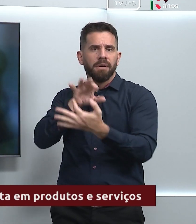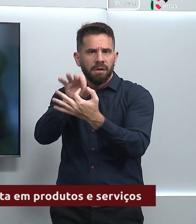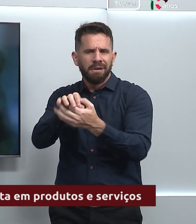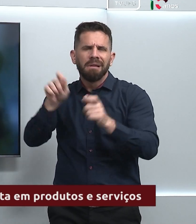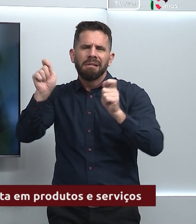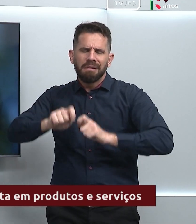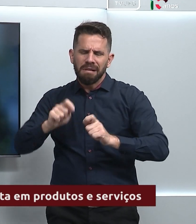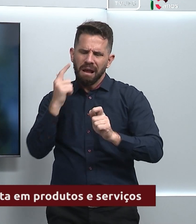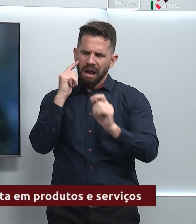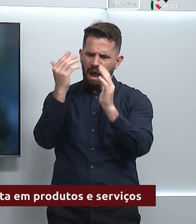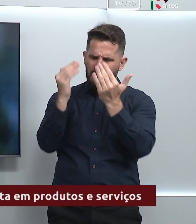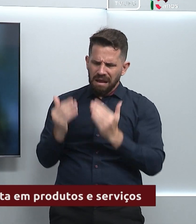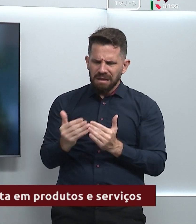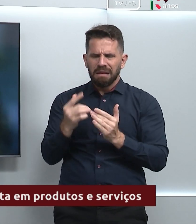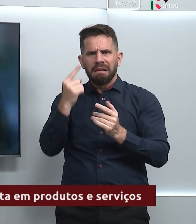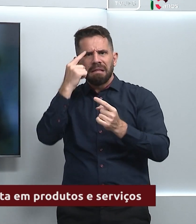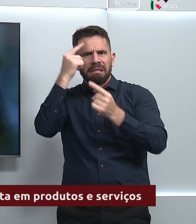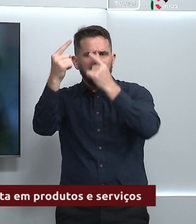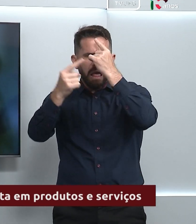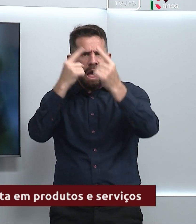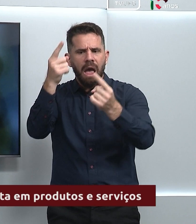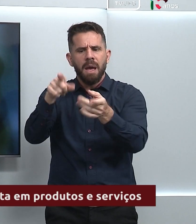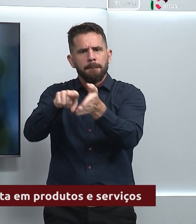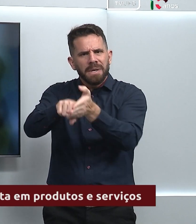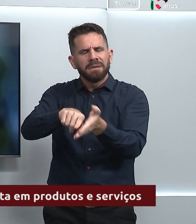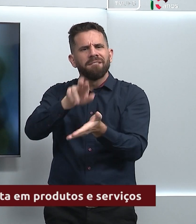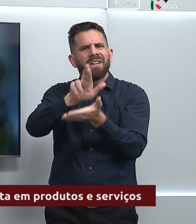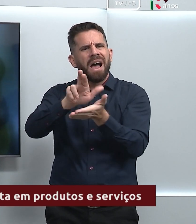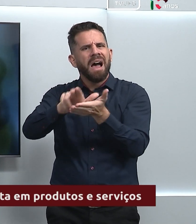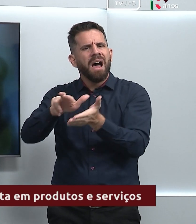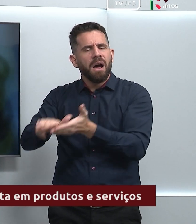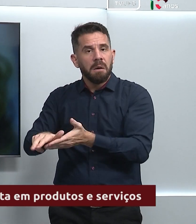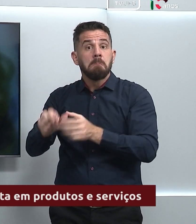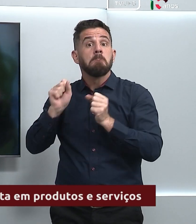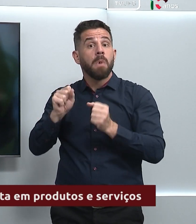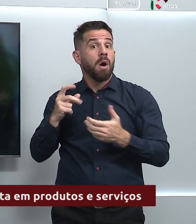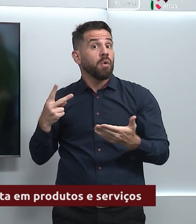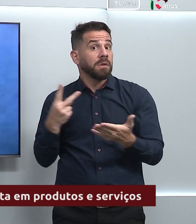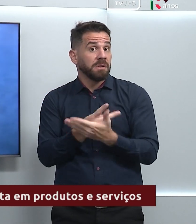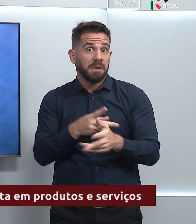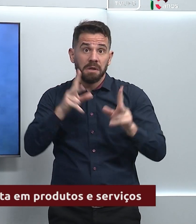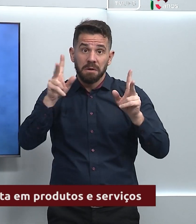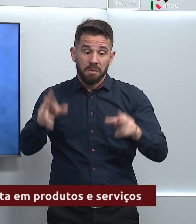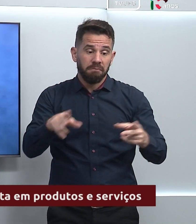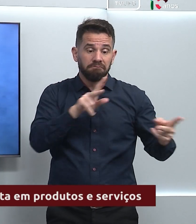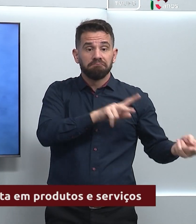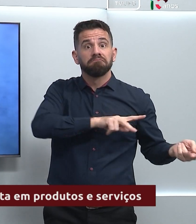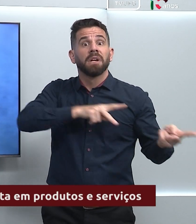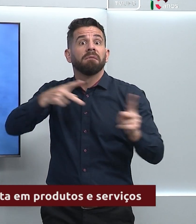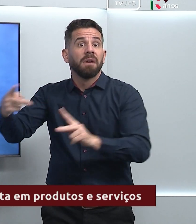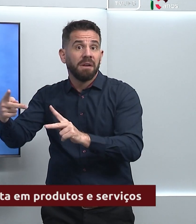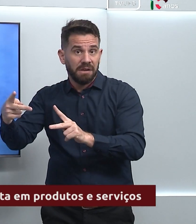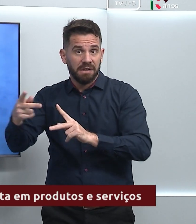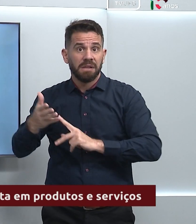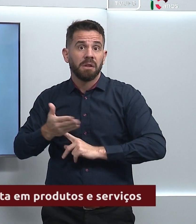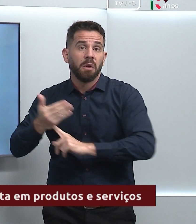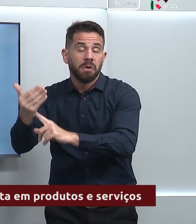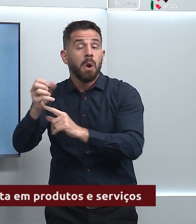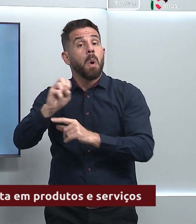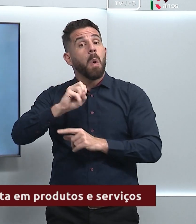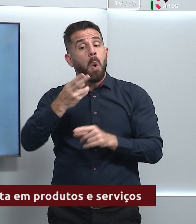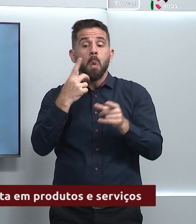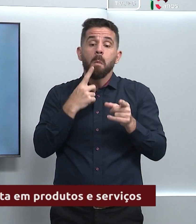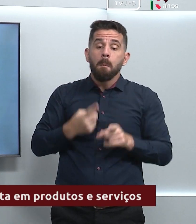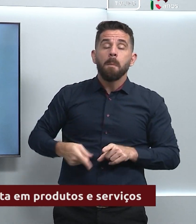ideias, pesquisas, que podem resultar em transferência de tecnologia ou mesmo em uma parceria. A empresa